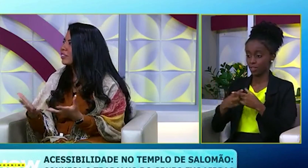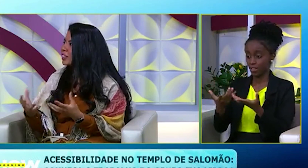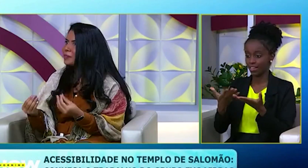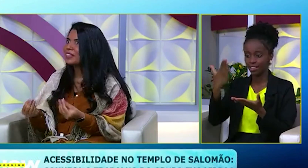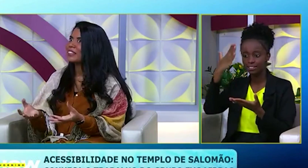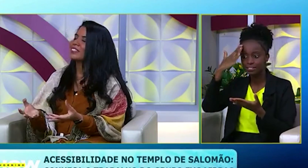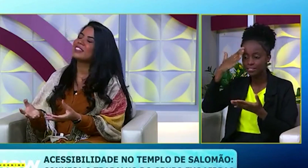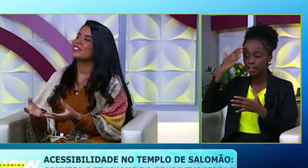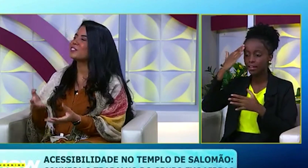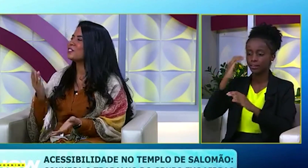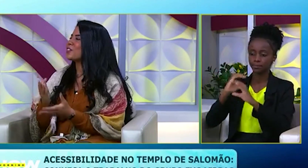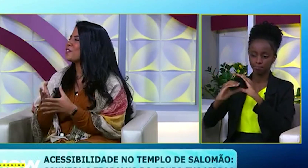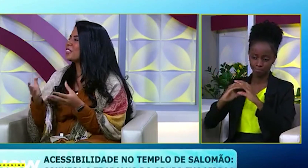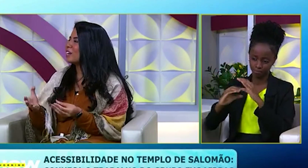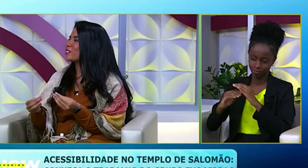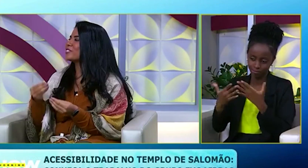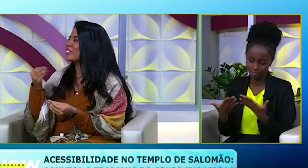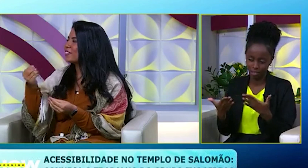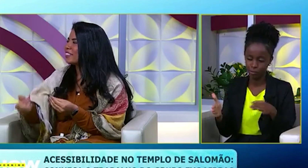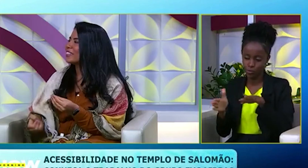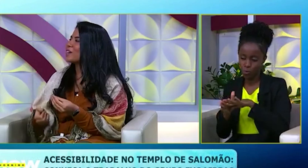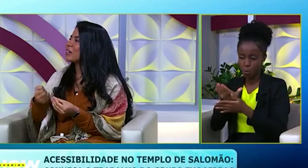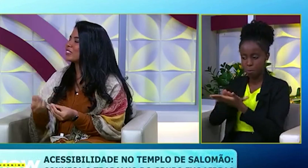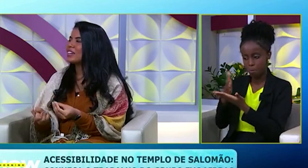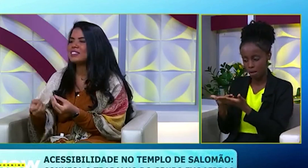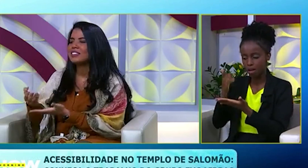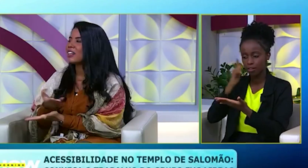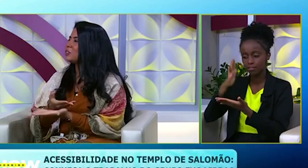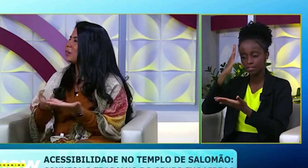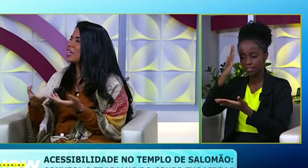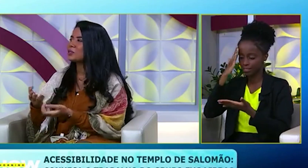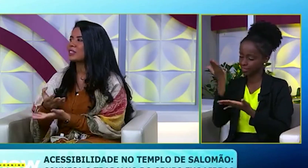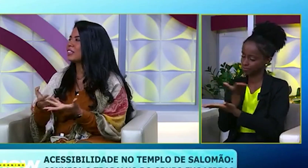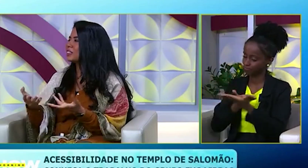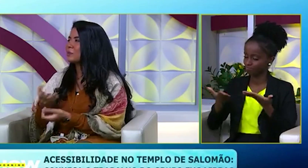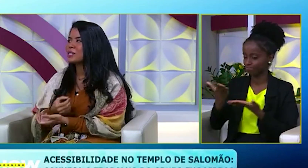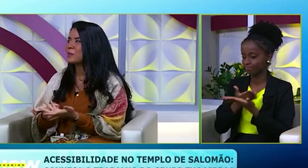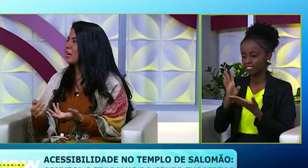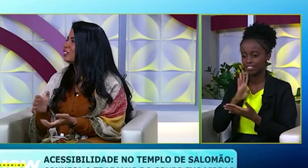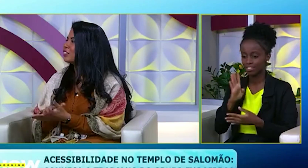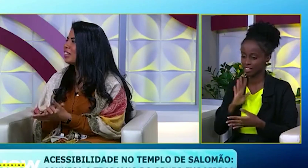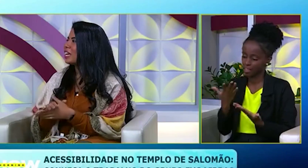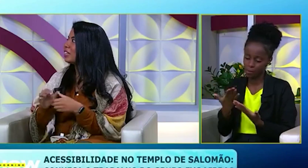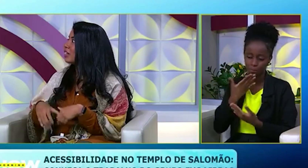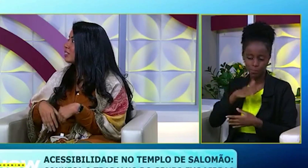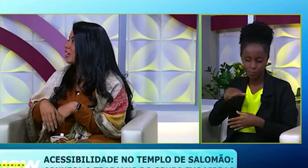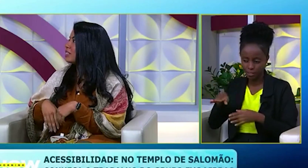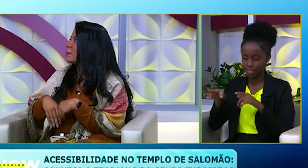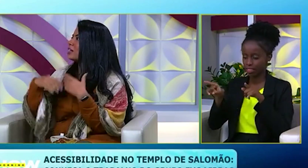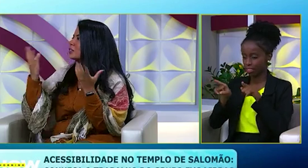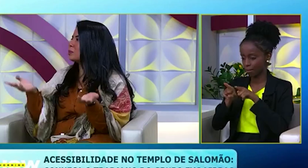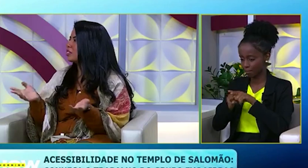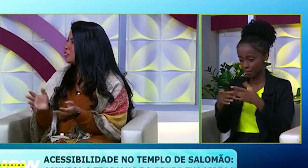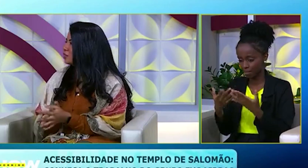entenda, quer alguém que me entenda. Então, quando chegou uma intérprete, conseguiu entender, passar, eles interagem mesmo, a criança, principalmente, é até